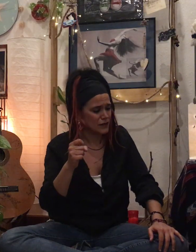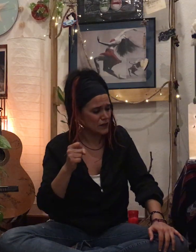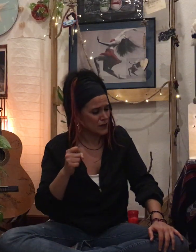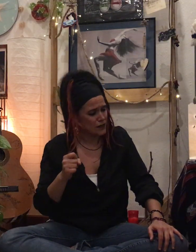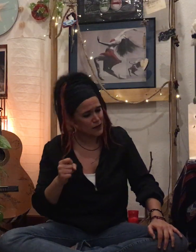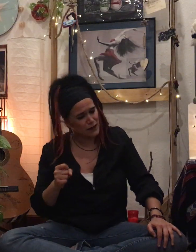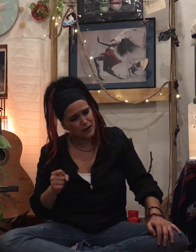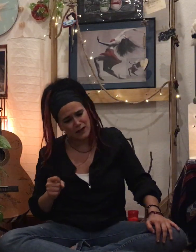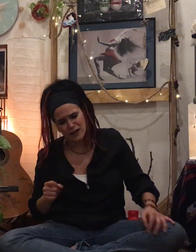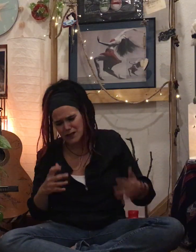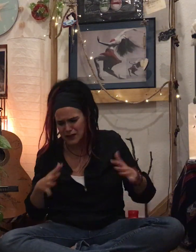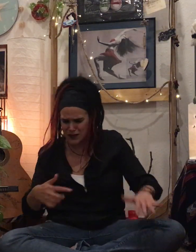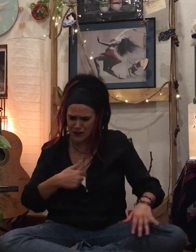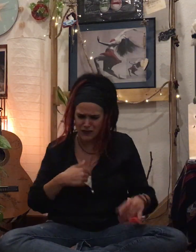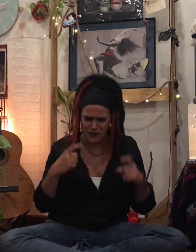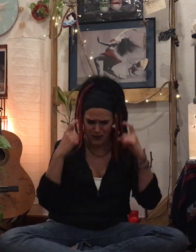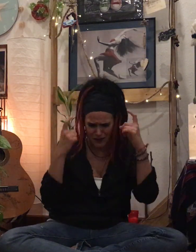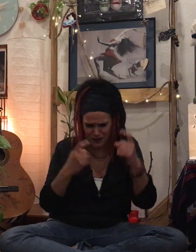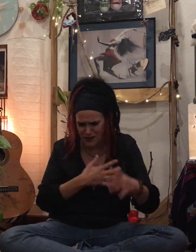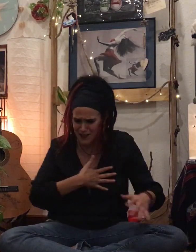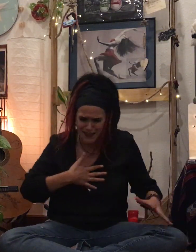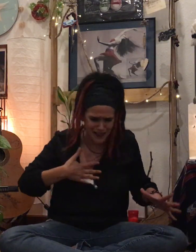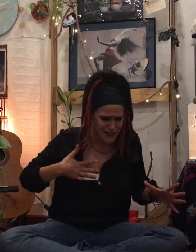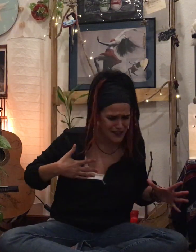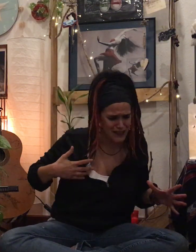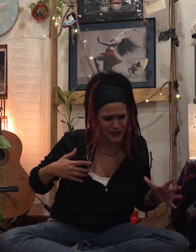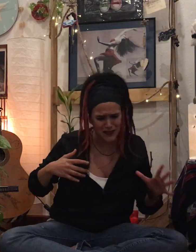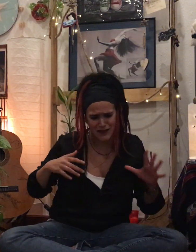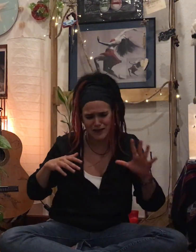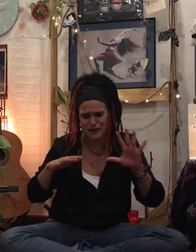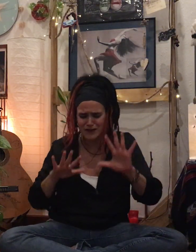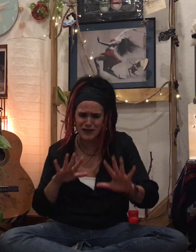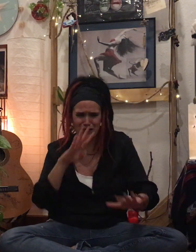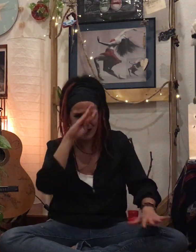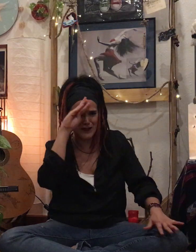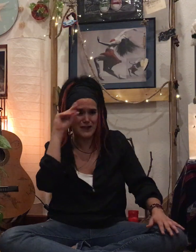Por mucho que quiera no es fácil, ya sabes